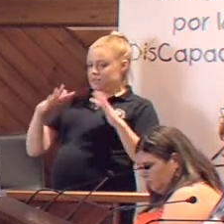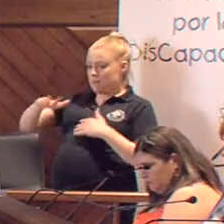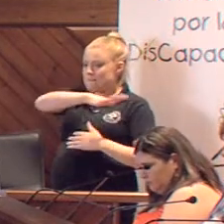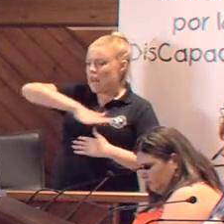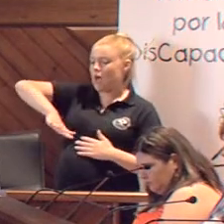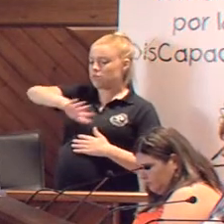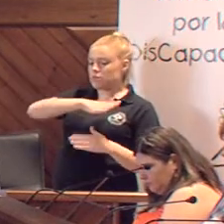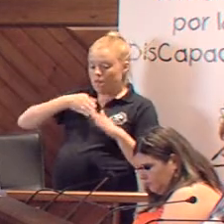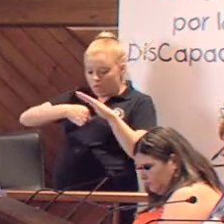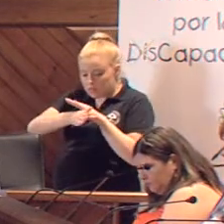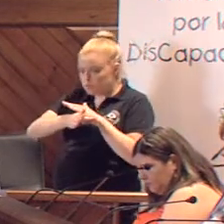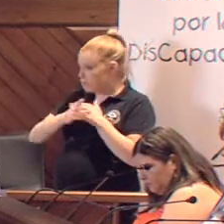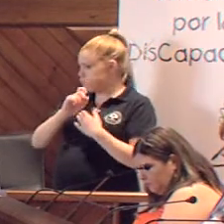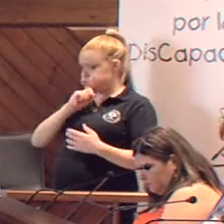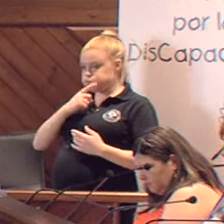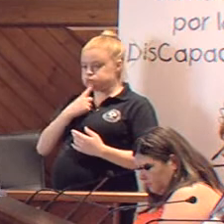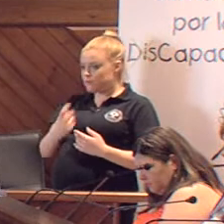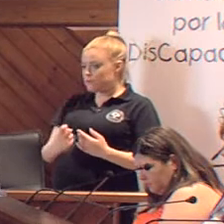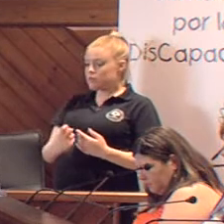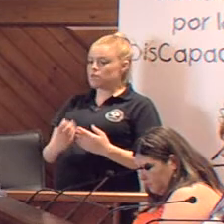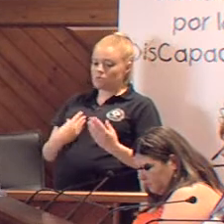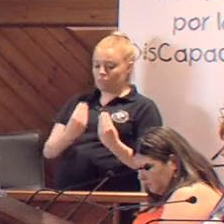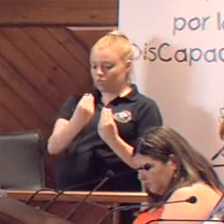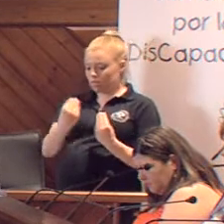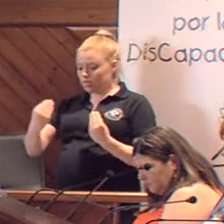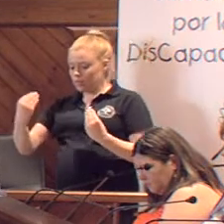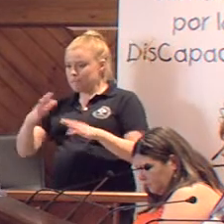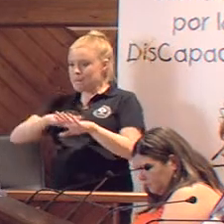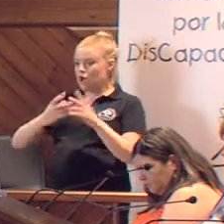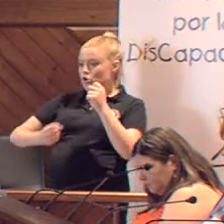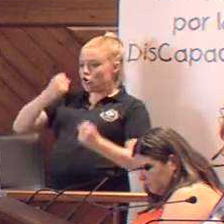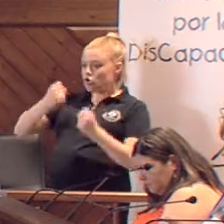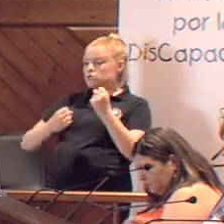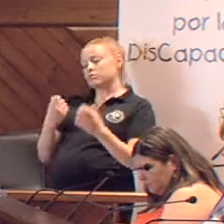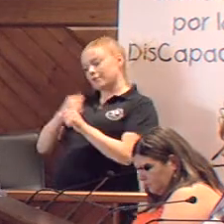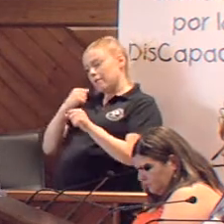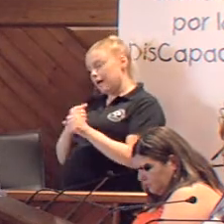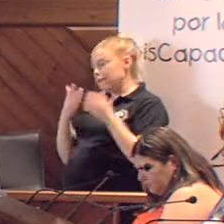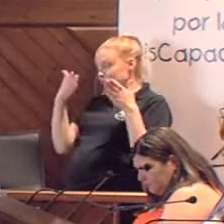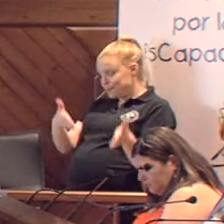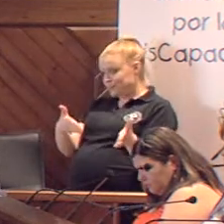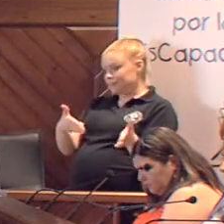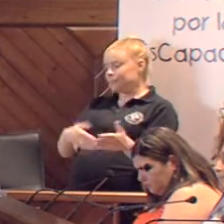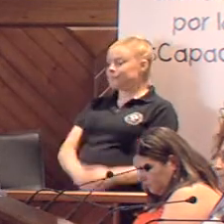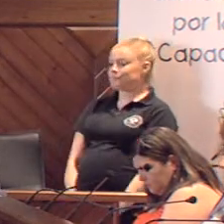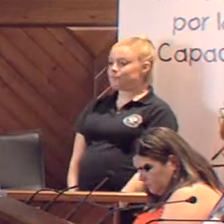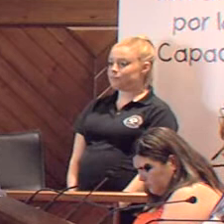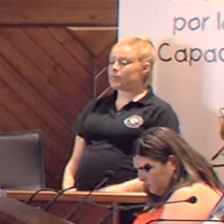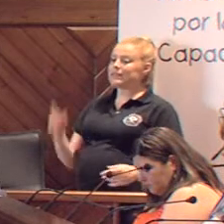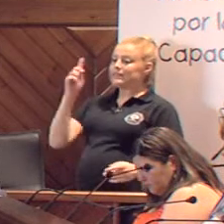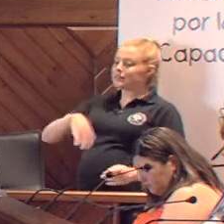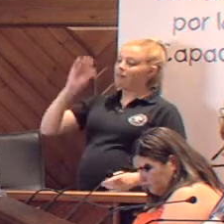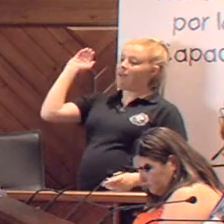El acceso a esta es muy dificultoso, entre los pivotos de los coches y el acerado. Trabajemos en estas cuestiones. Creación de